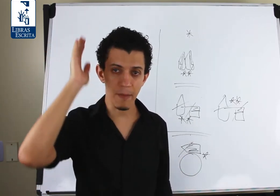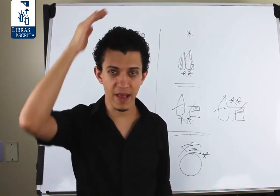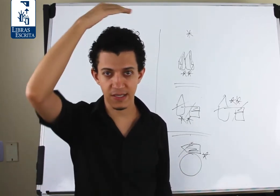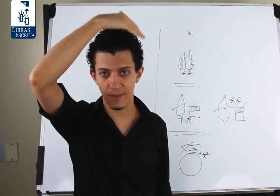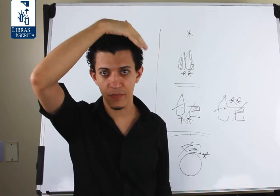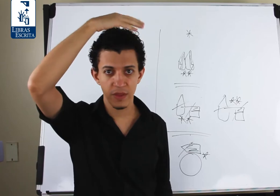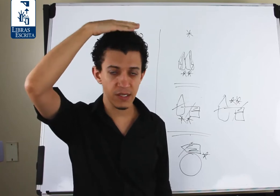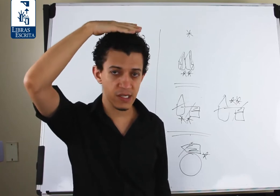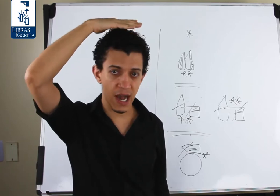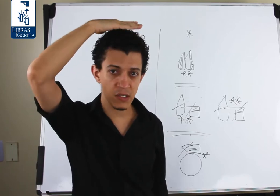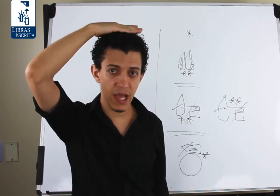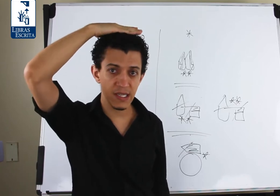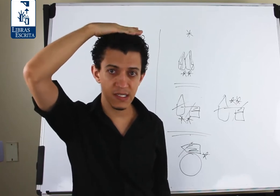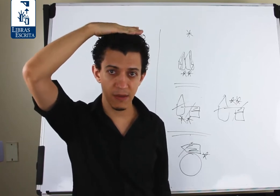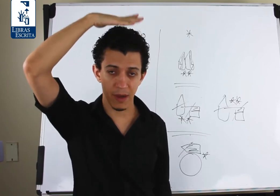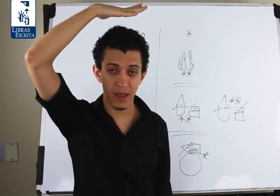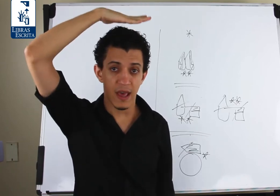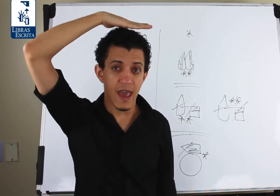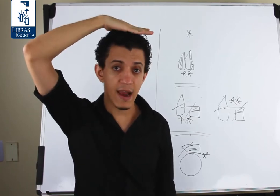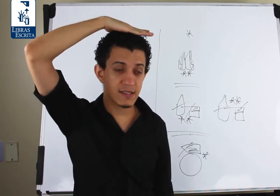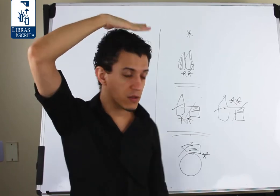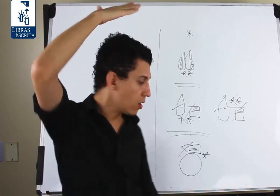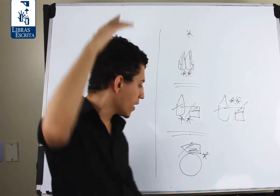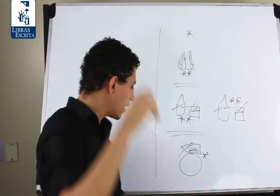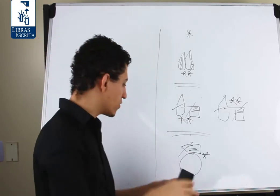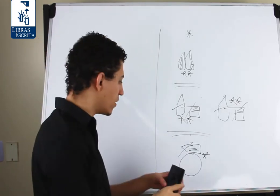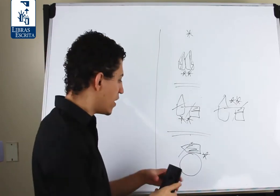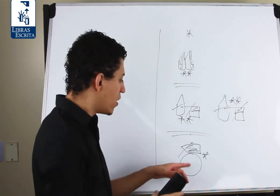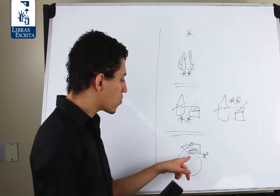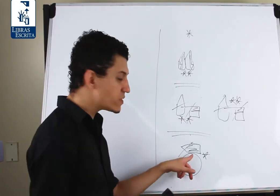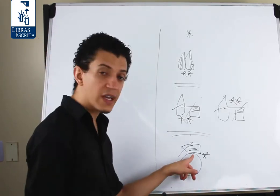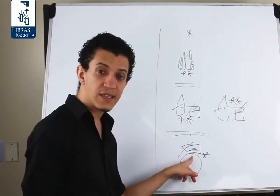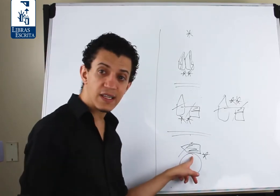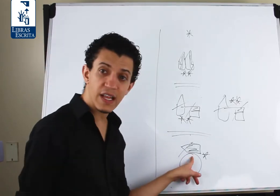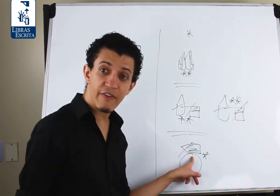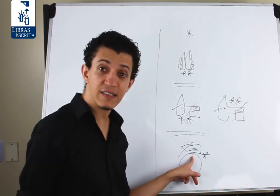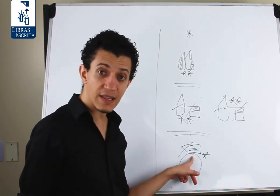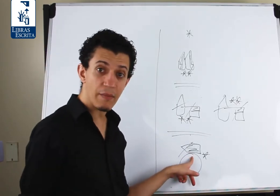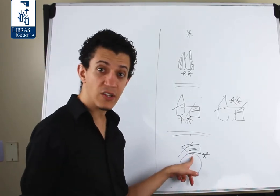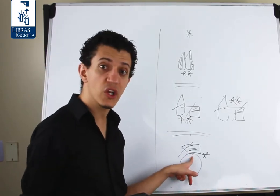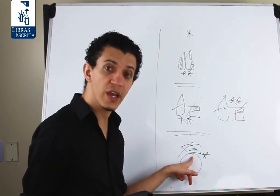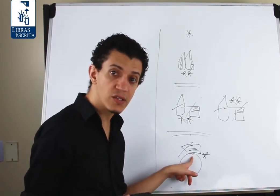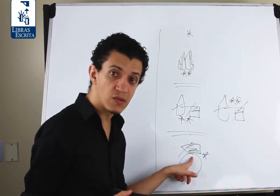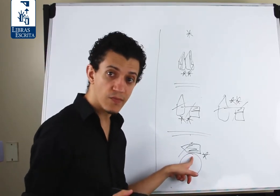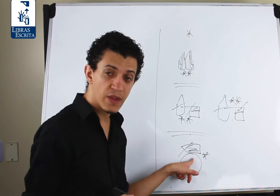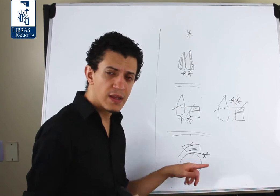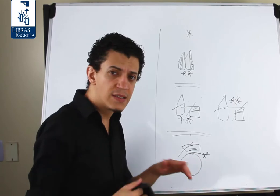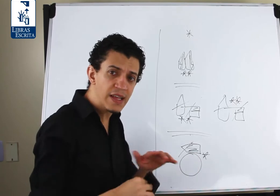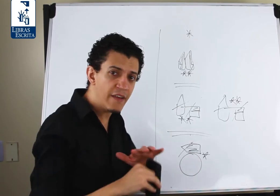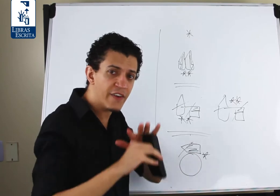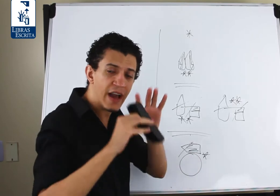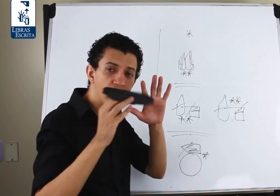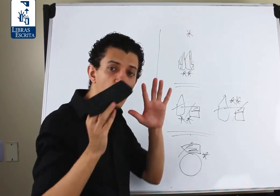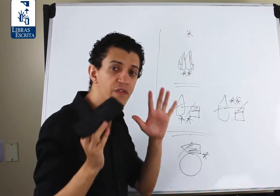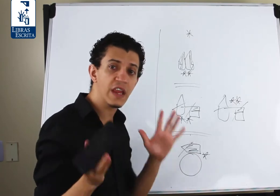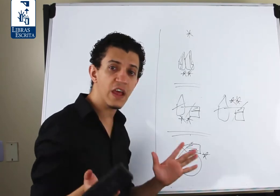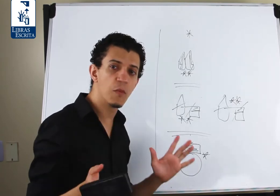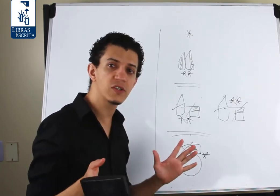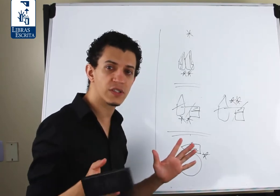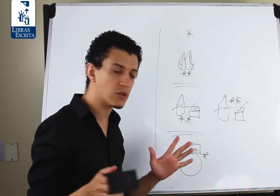cabeça. Nesse caso, em cima. Ela está tocando. Eu consigo escrever exatamente isso. Sem ficar dúvida nenhuma de que está